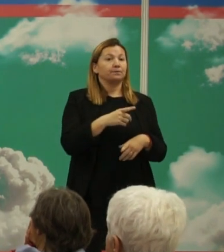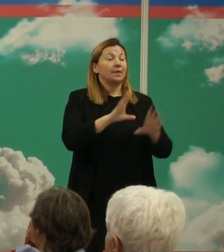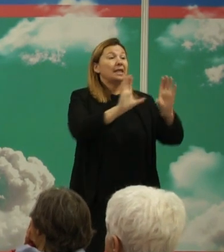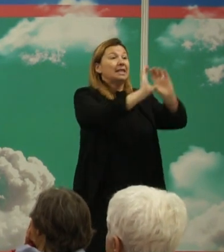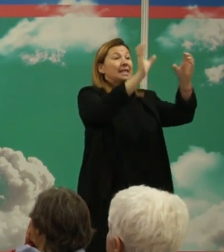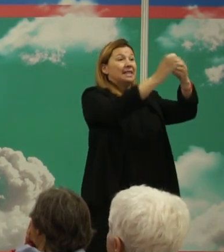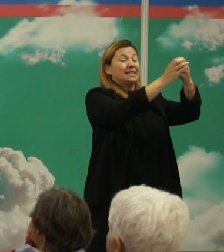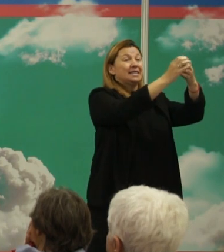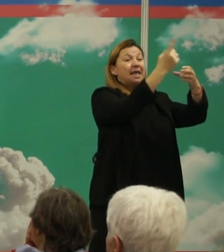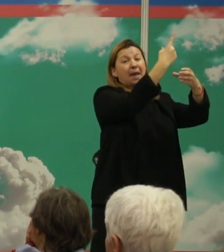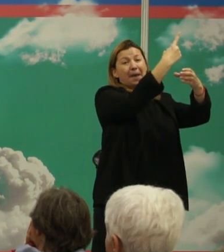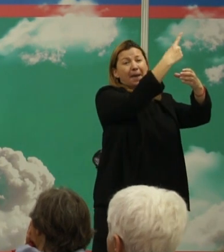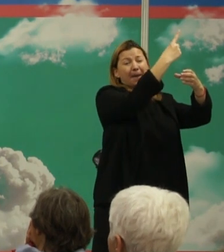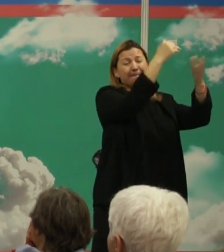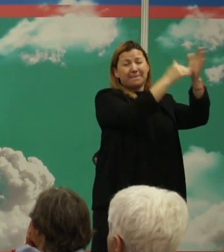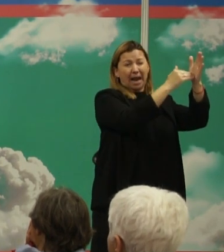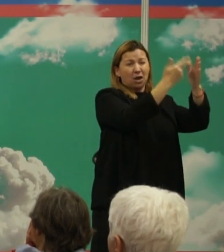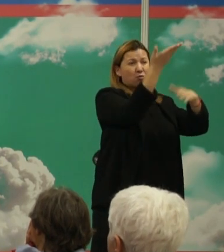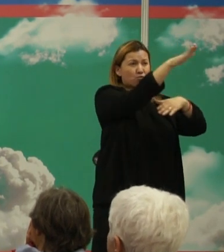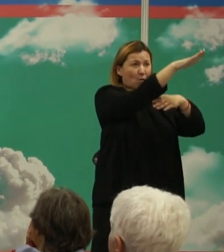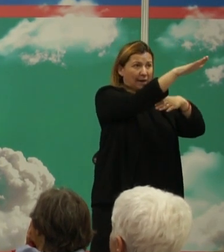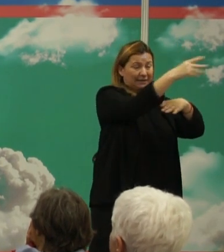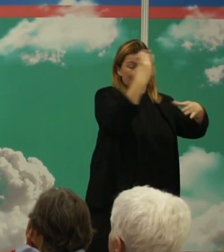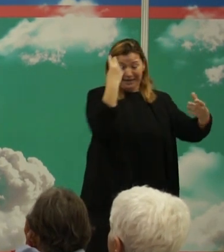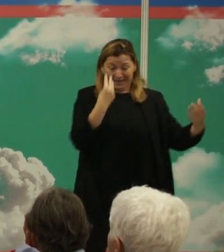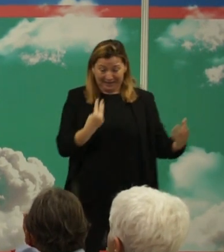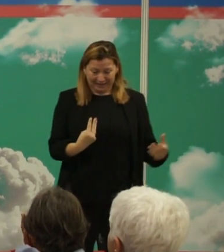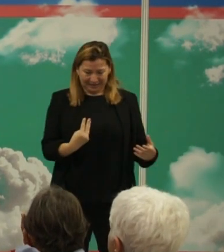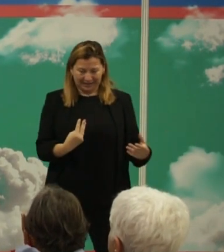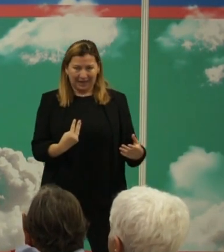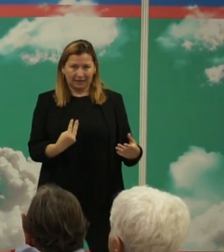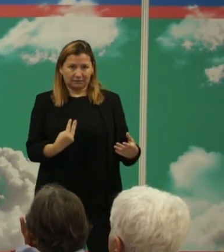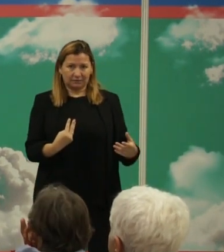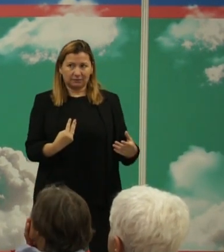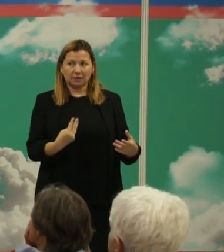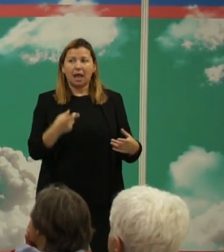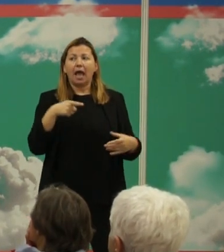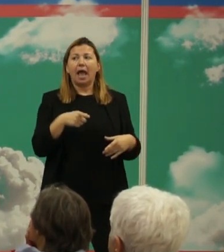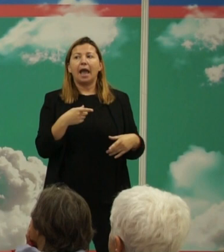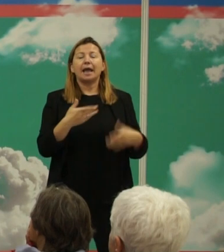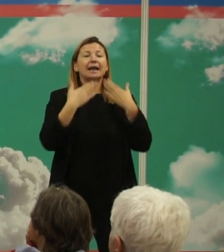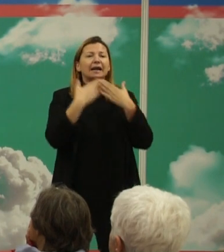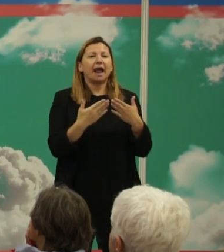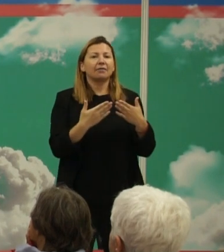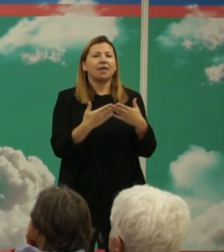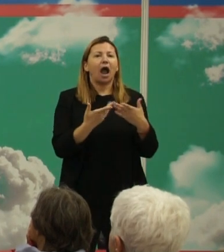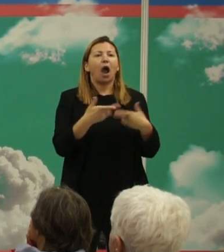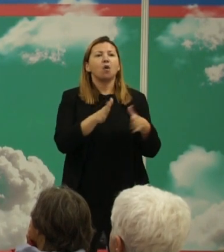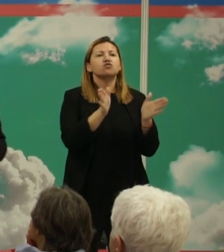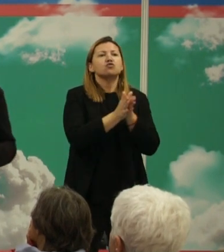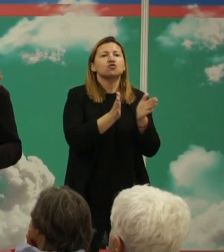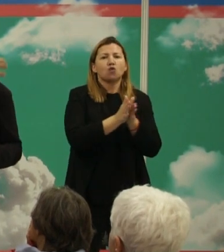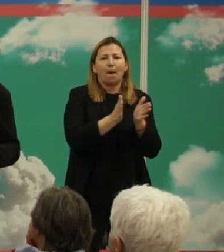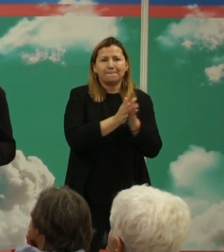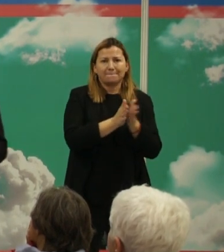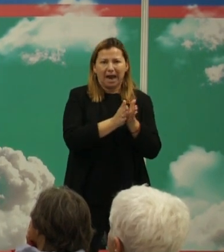muertes de un mamífero acontece por otro mamífero de su misma especie por otro individuo de su misma especie es el nivel